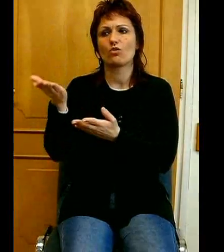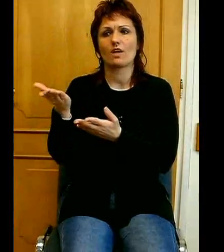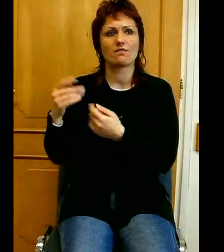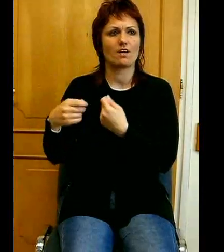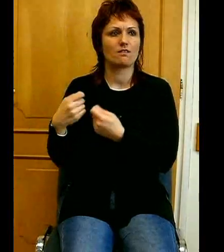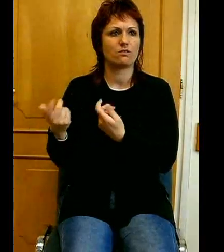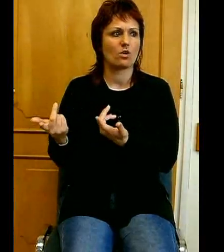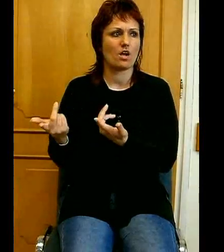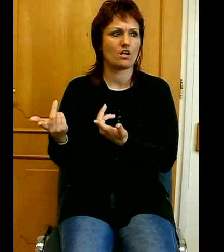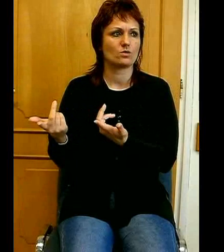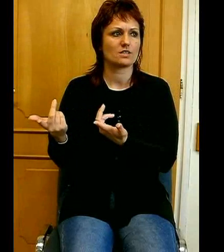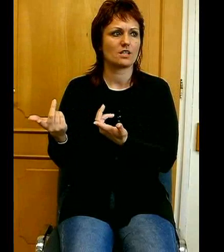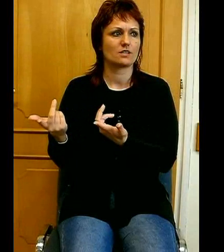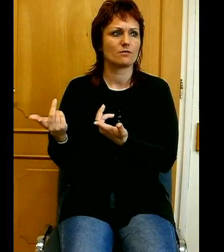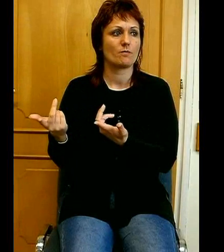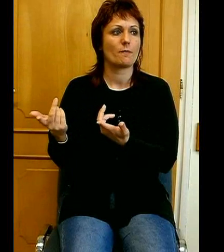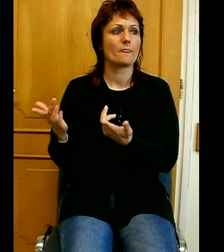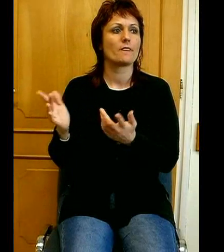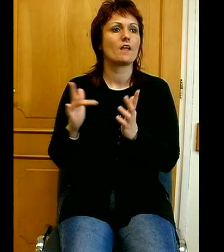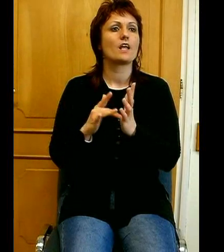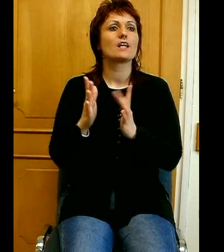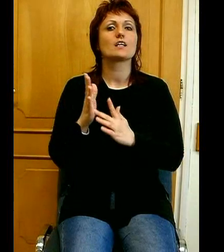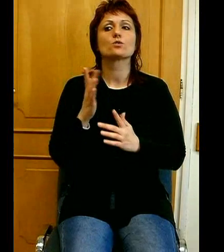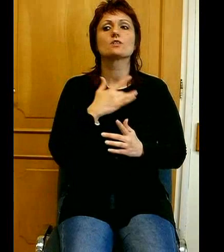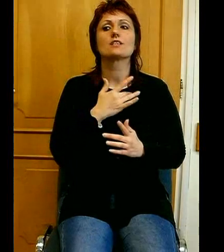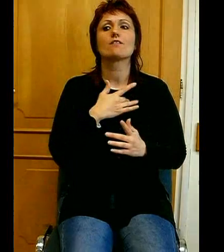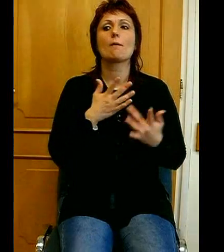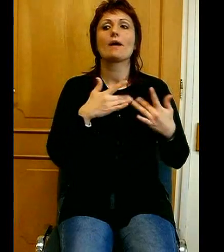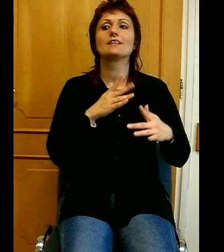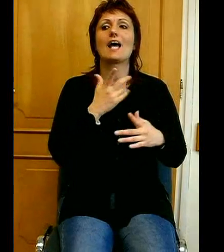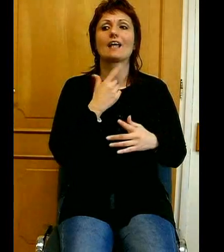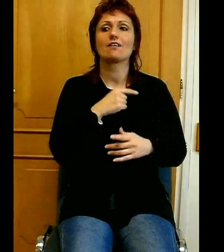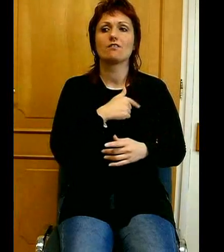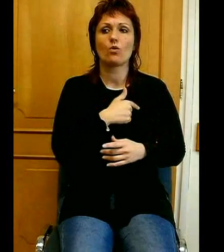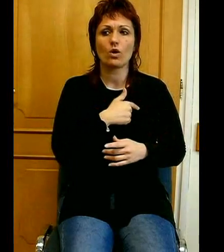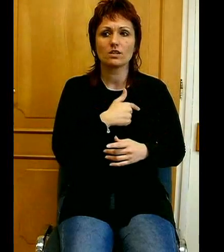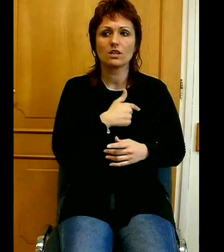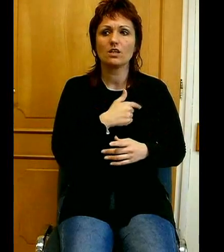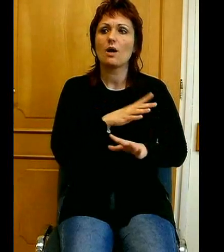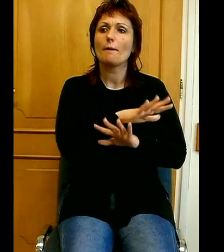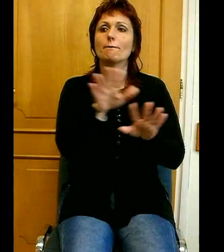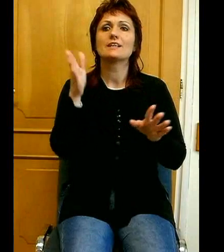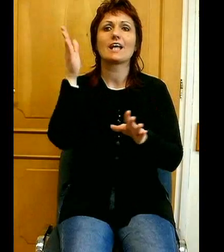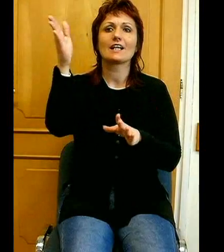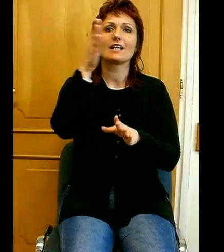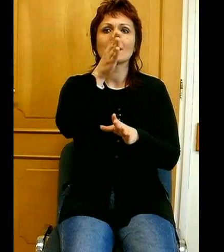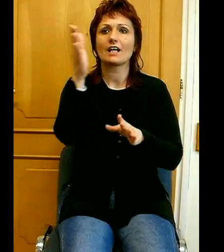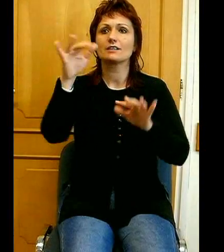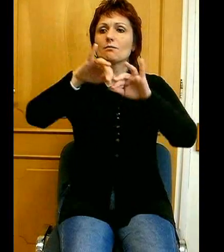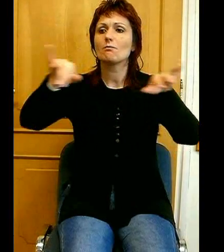Jézus szívében helyén volt a mindenkiri ánti és az ő népegi ánti megkülönböztetett szerdet. Ha